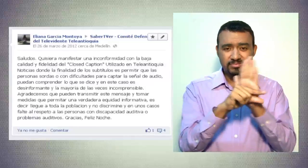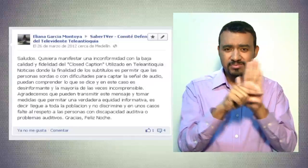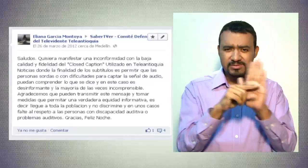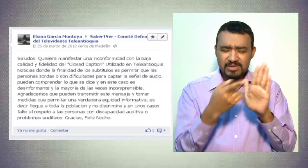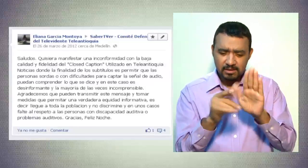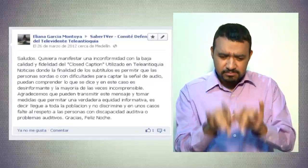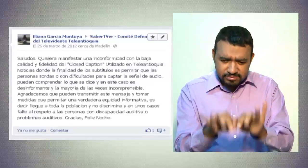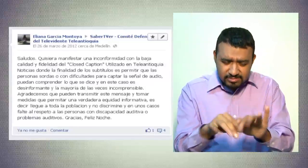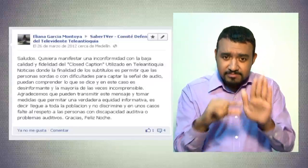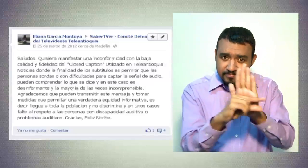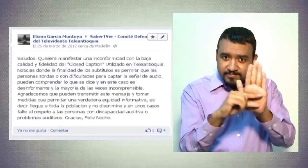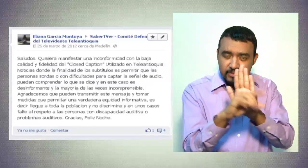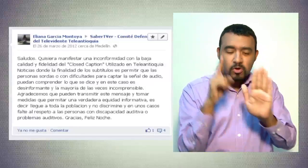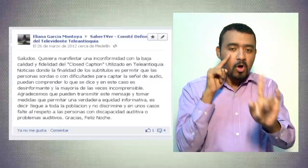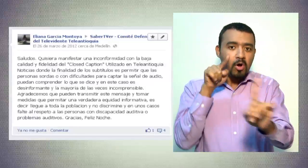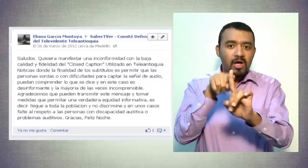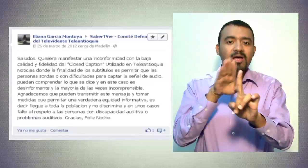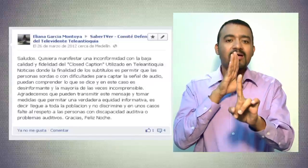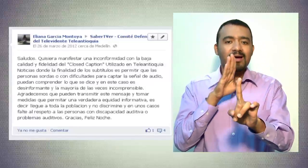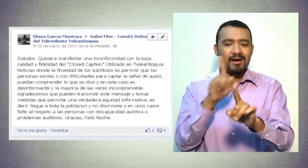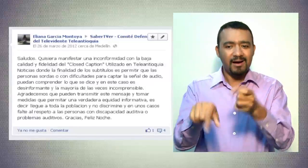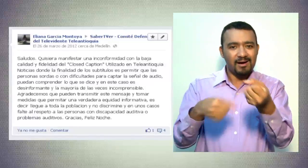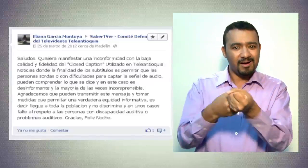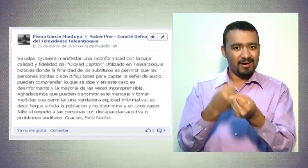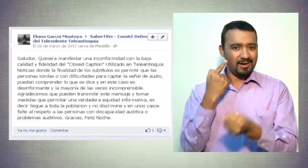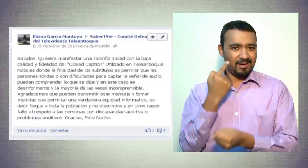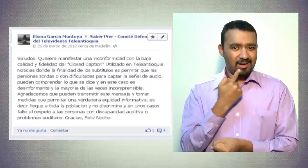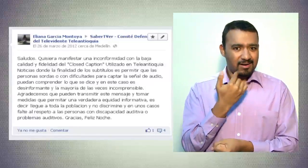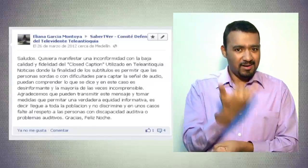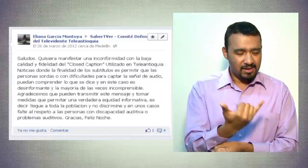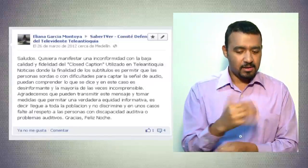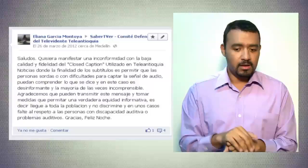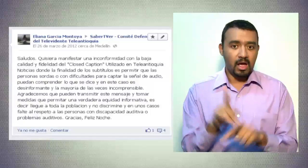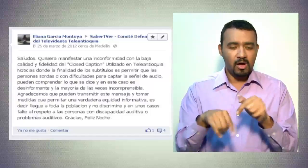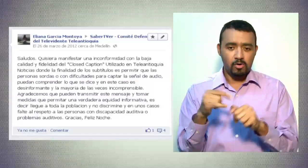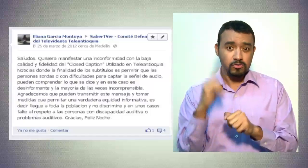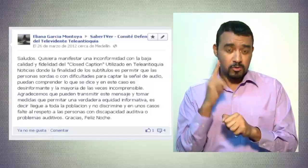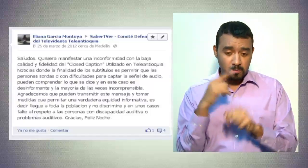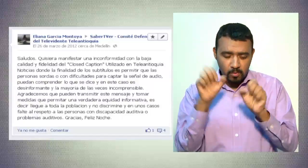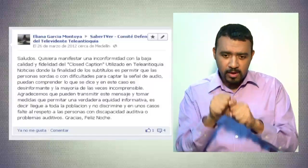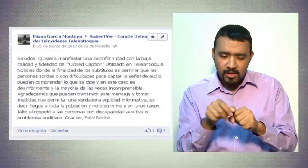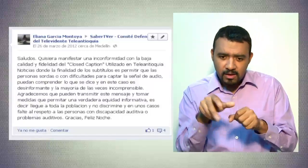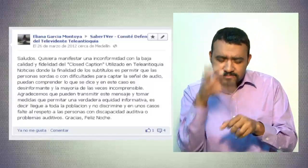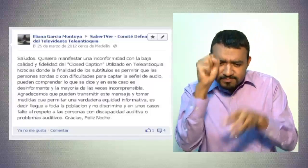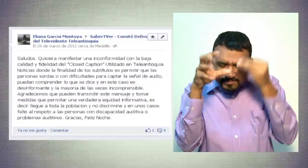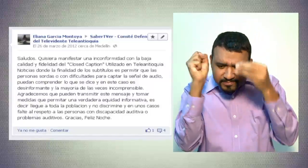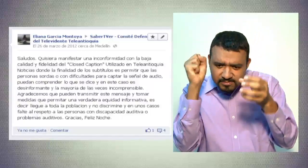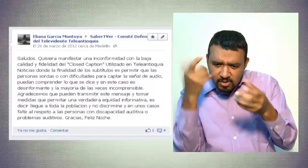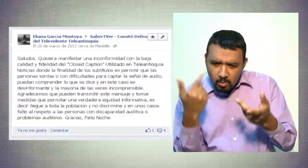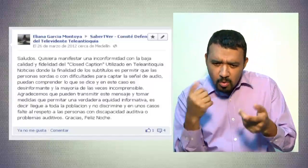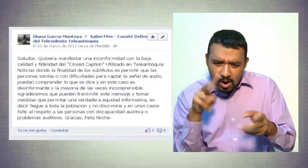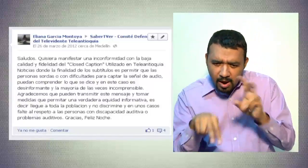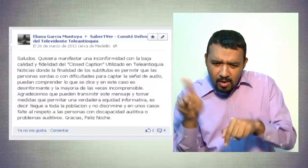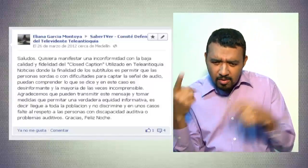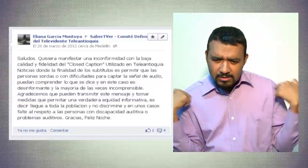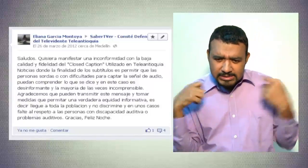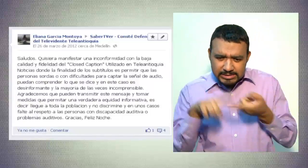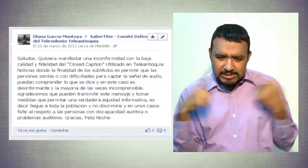finalidad de los subtítulos es permitir que las personas sordas o con dificultades para captar la señal de audio puedan comprender lo que se dice,